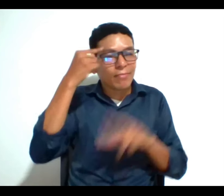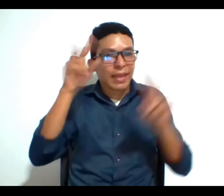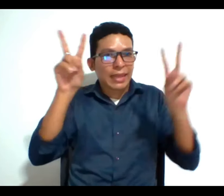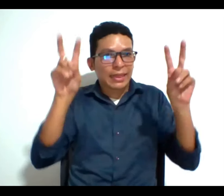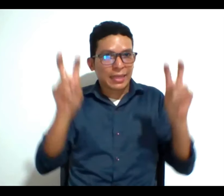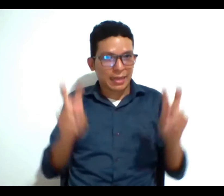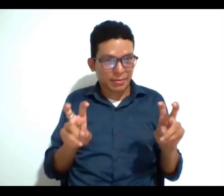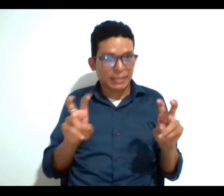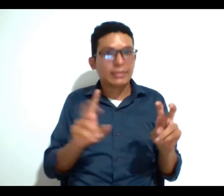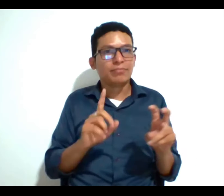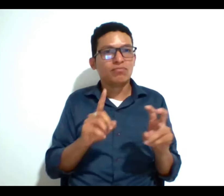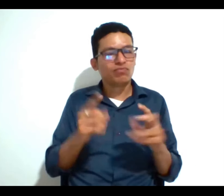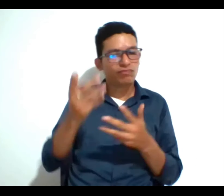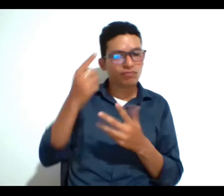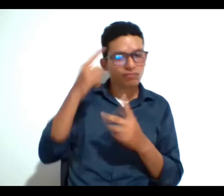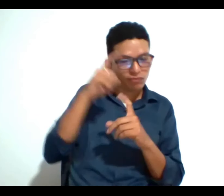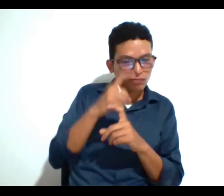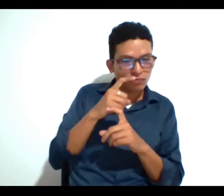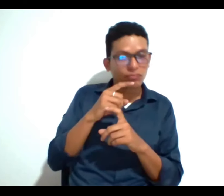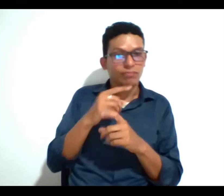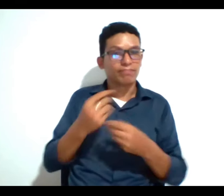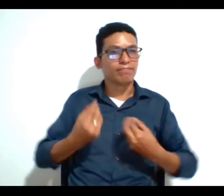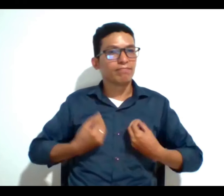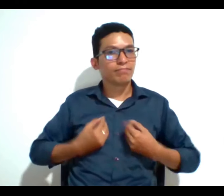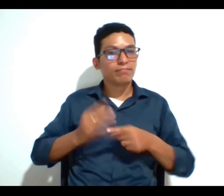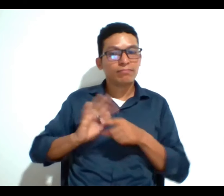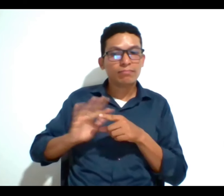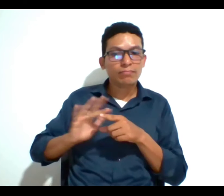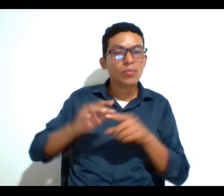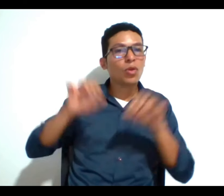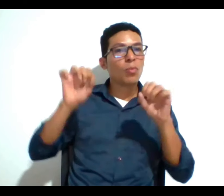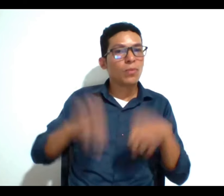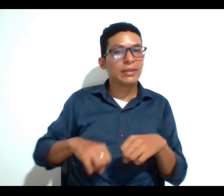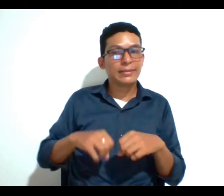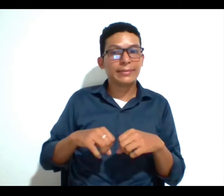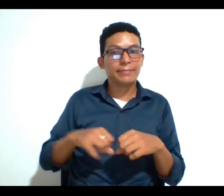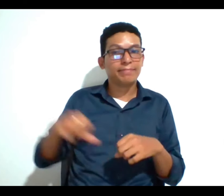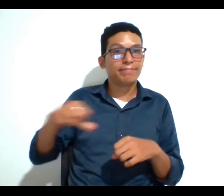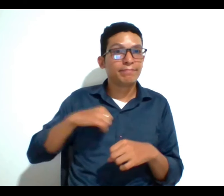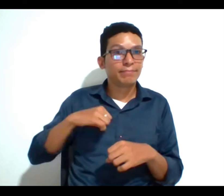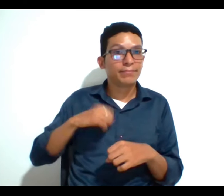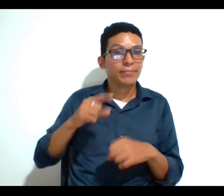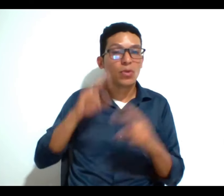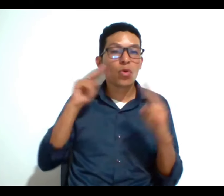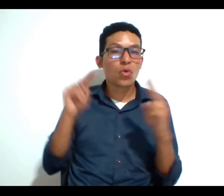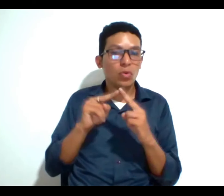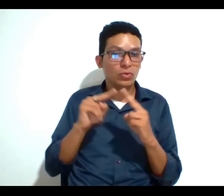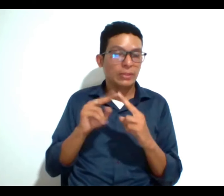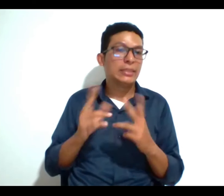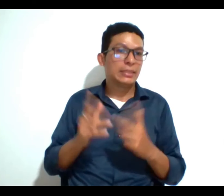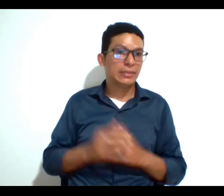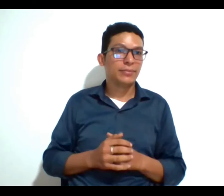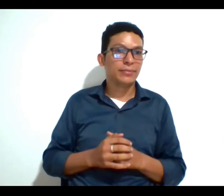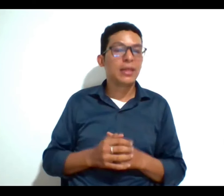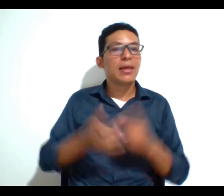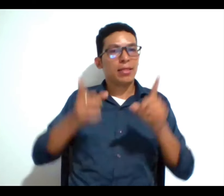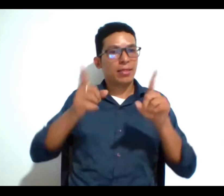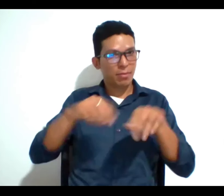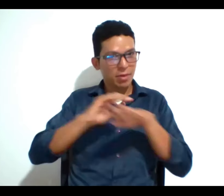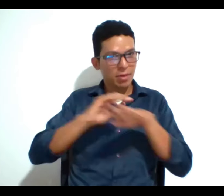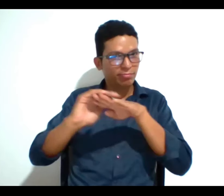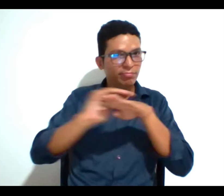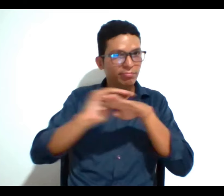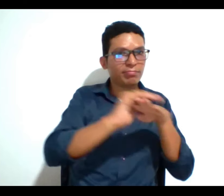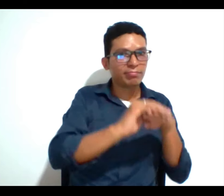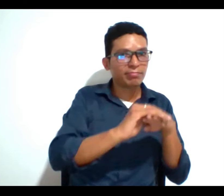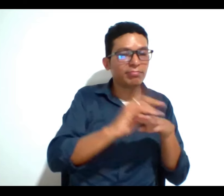cuestionando si estas vivencias que podemos estar teniendo que conocemos y también invitarles a poder pensar sobre